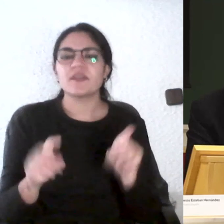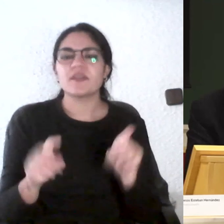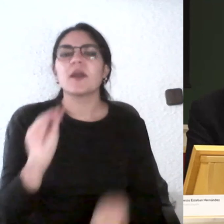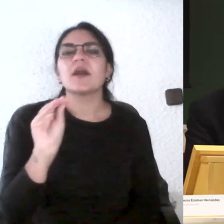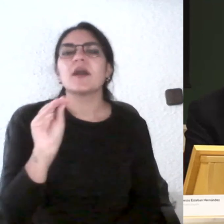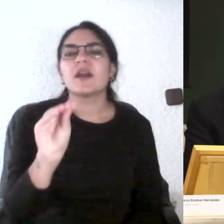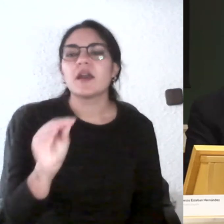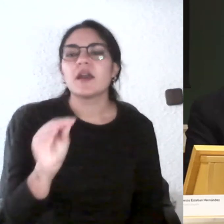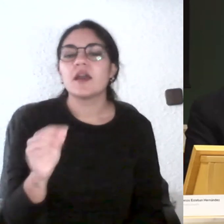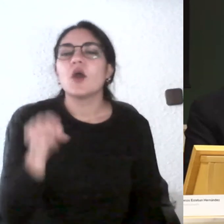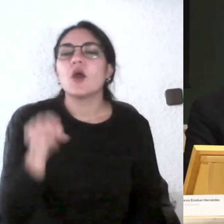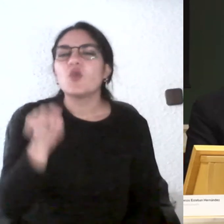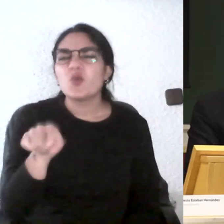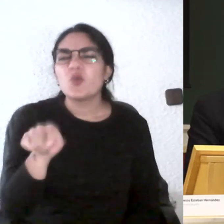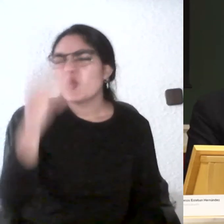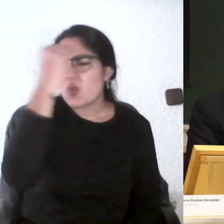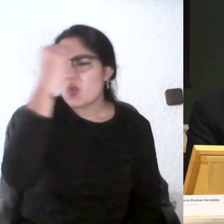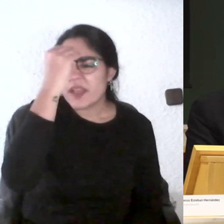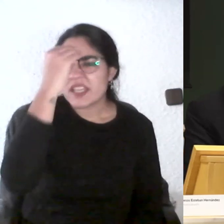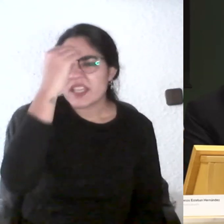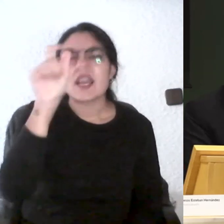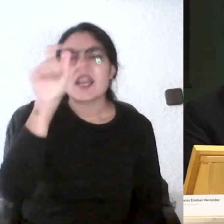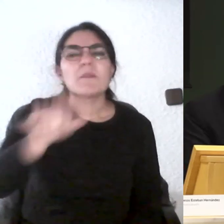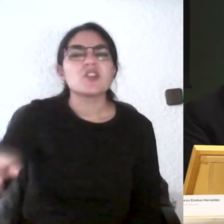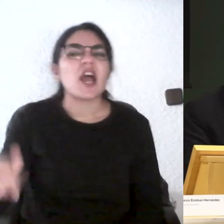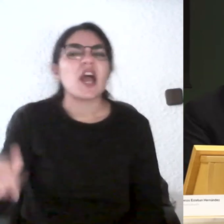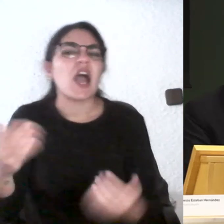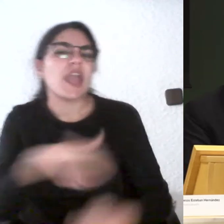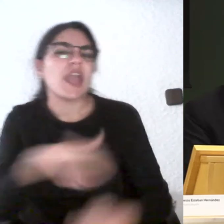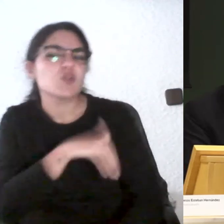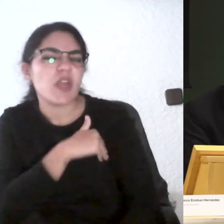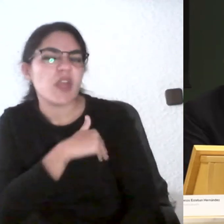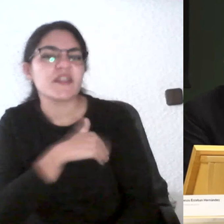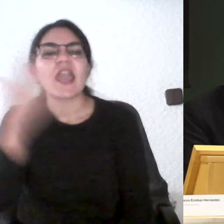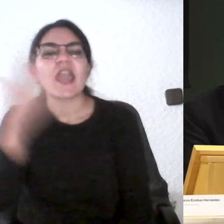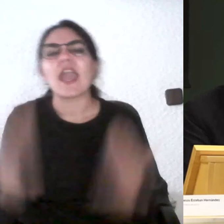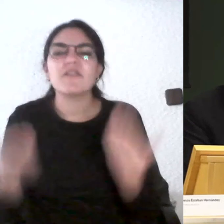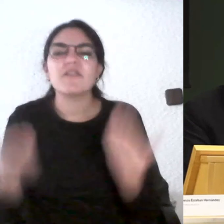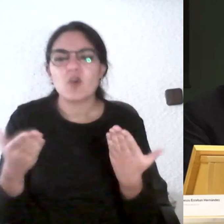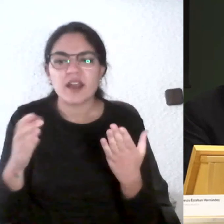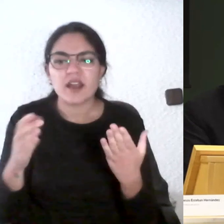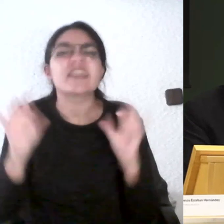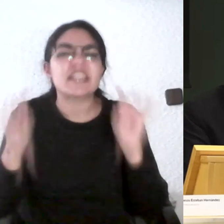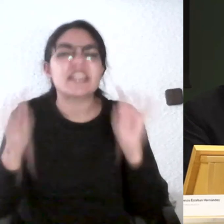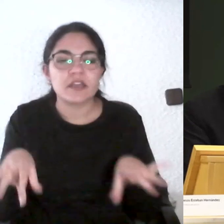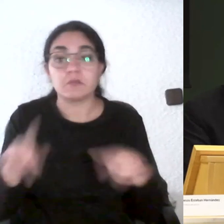por un lado tenemos el propio docente que es lo que suele ser